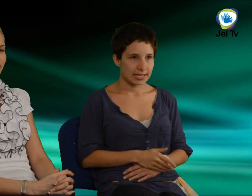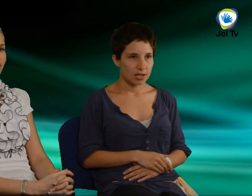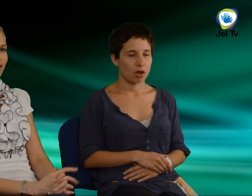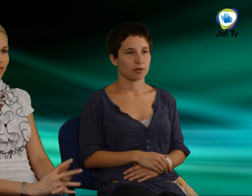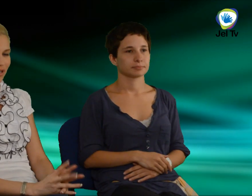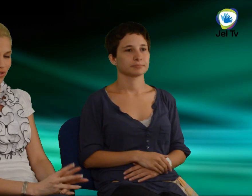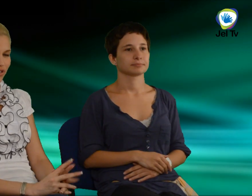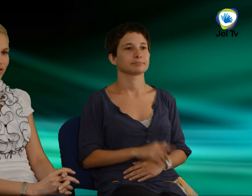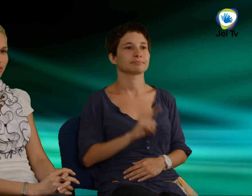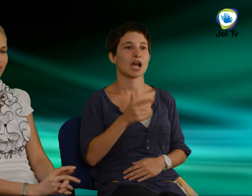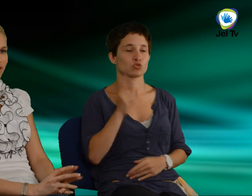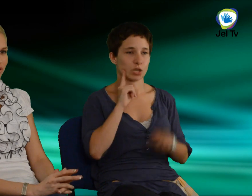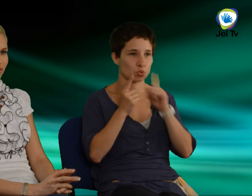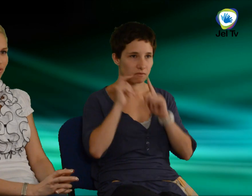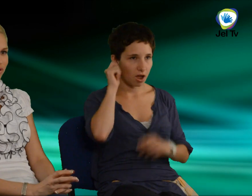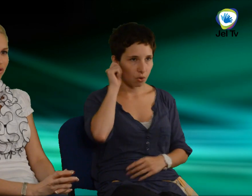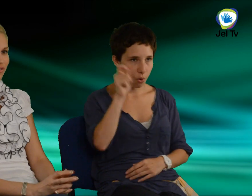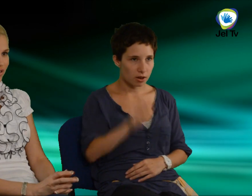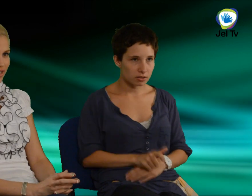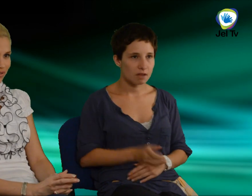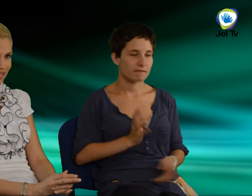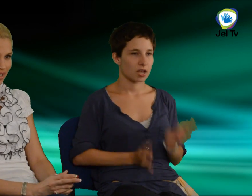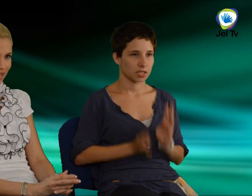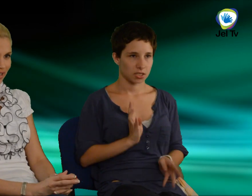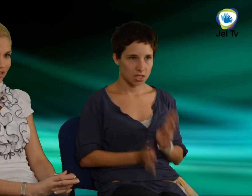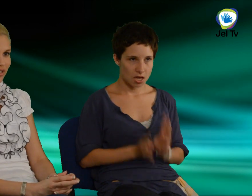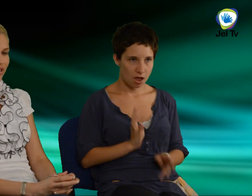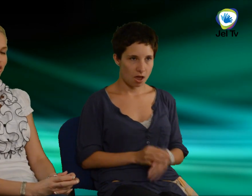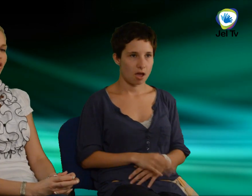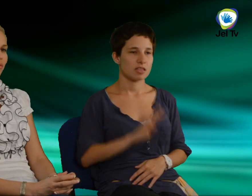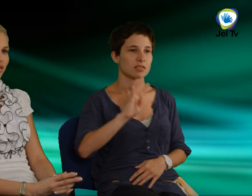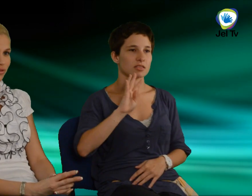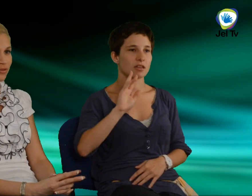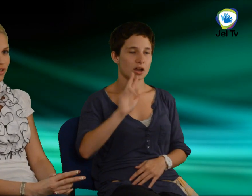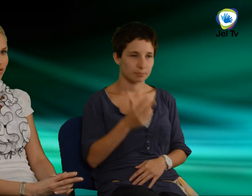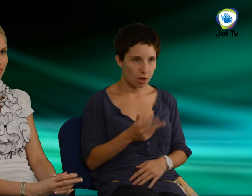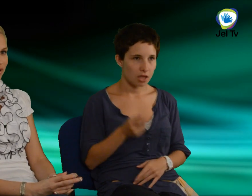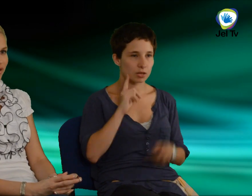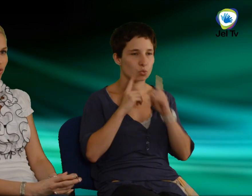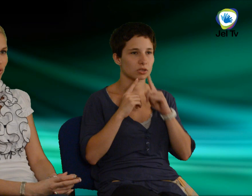a második udvarhő egy Franciaország lett, és a harmadik udvarhő pedig Korea.